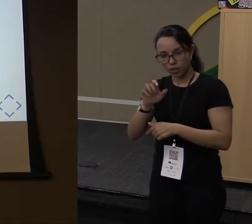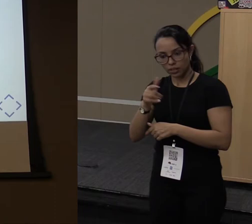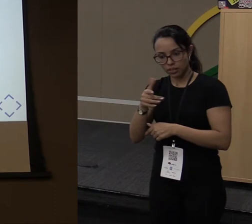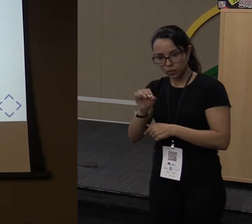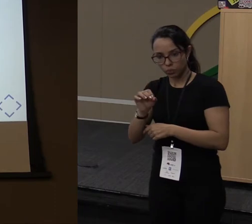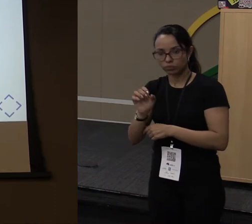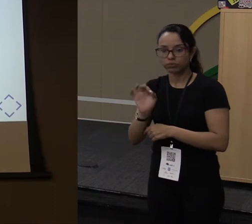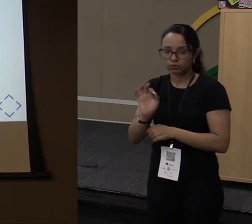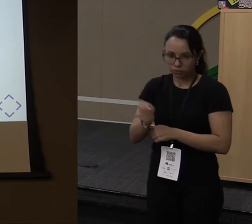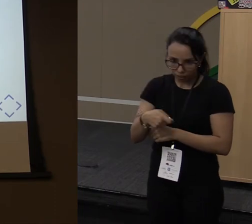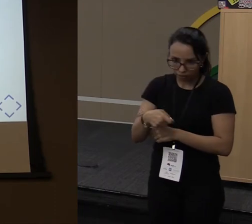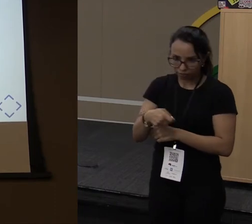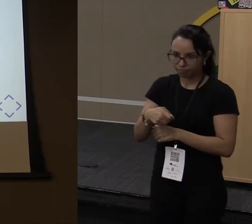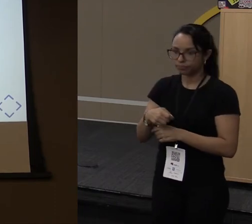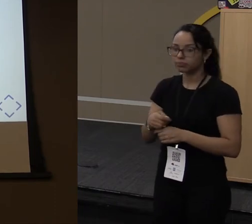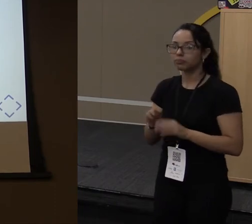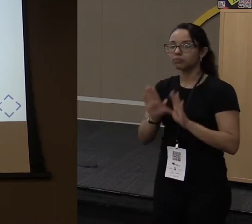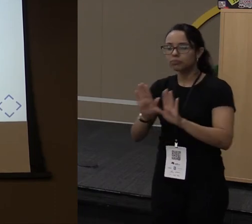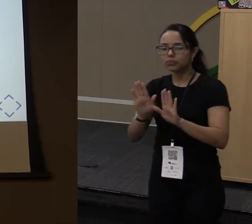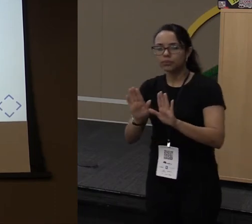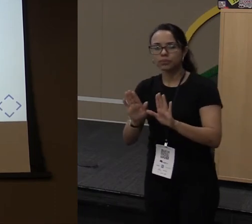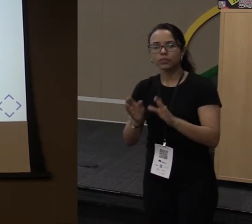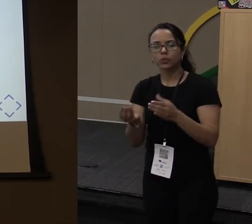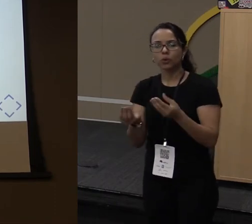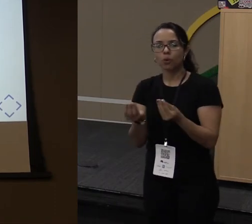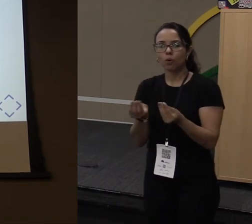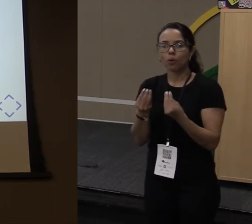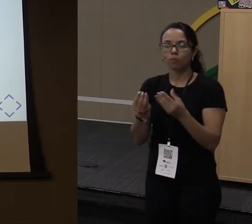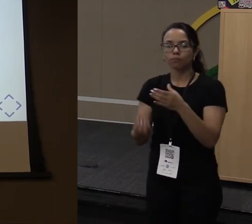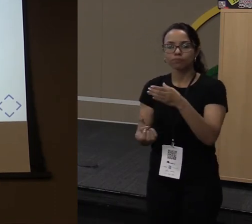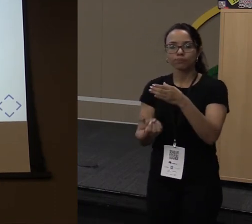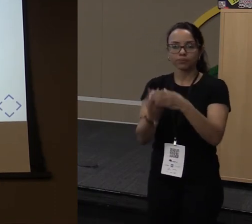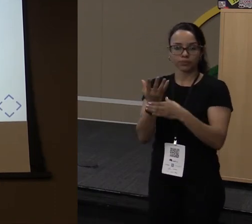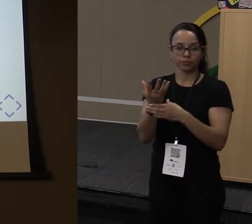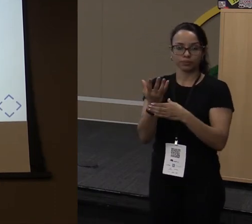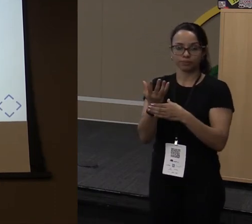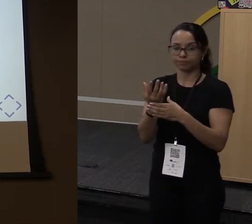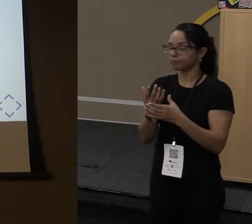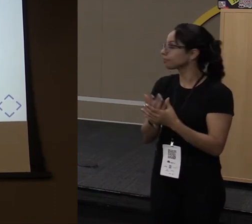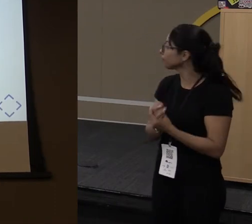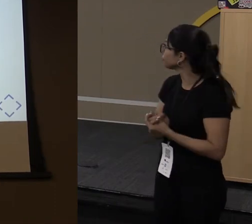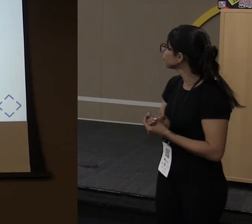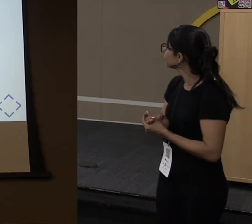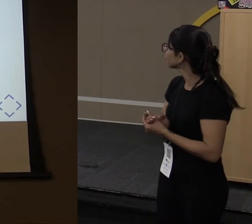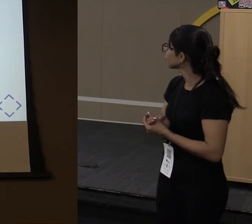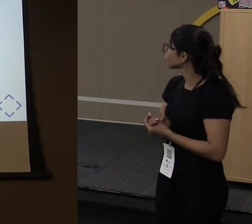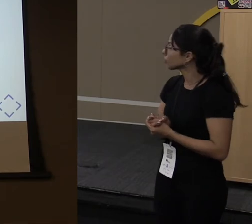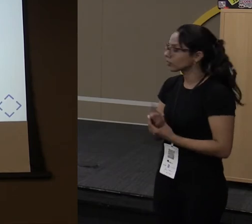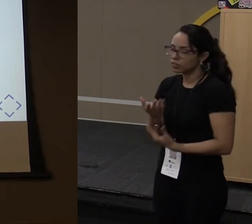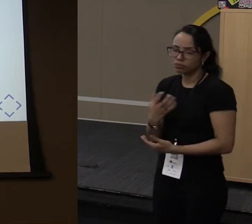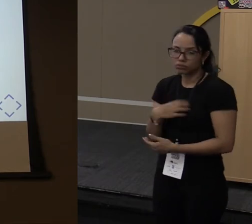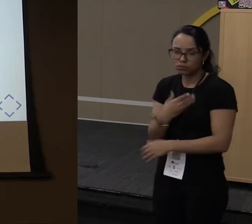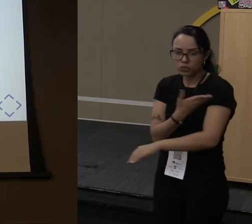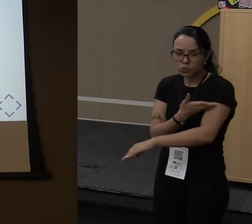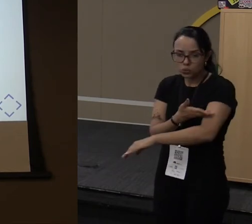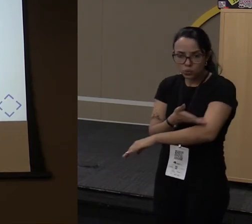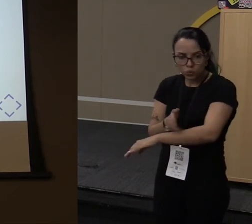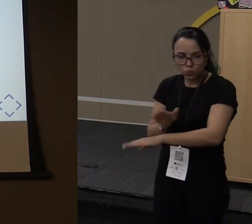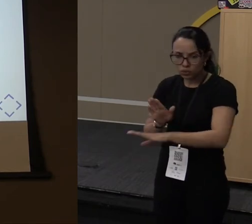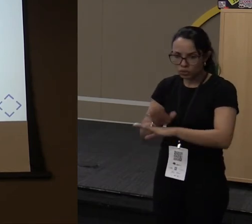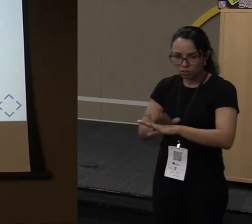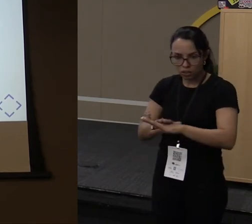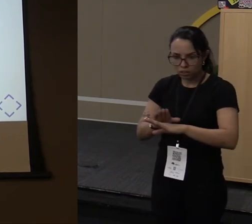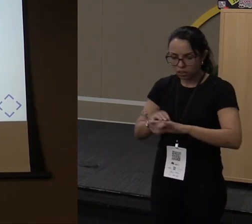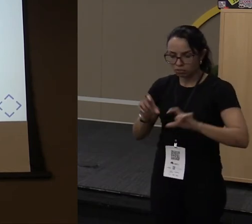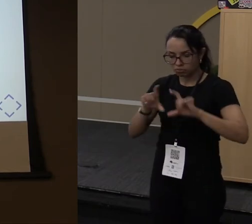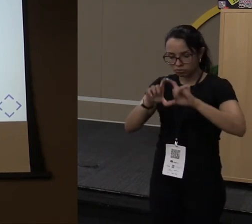Então, como é que a gente cria isso? Então, aqui é o que a gente está acostumado a fazer. Então, tem um for it